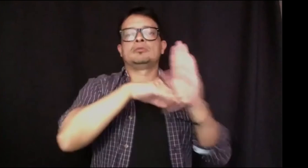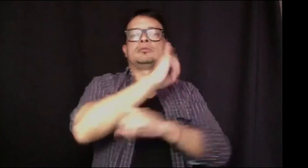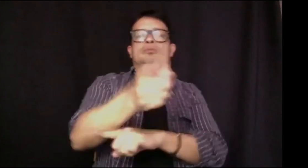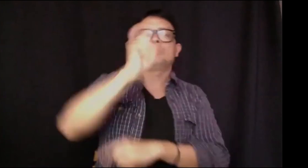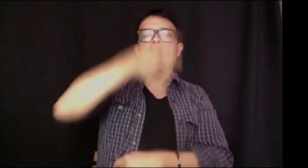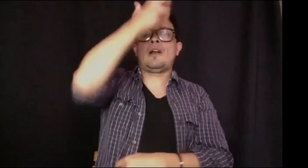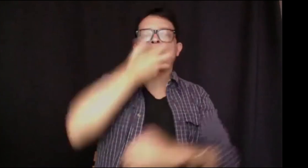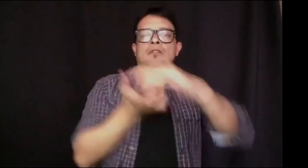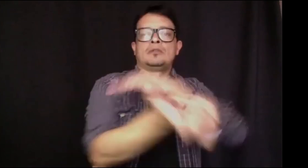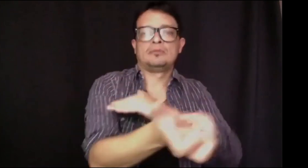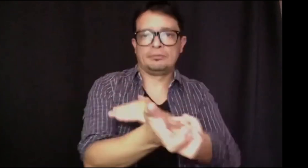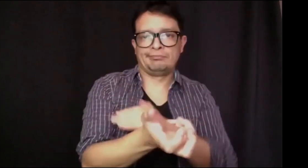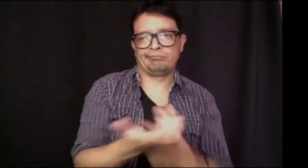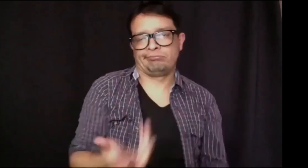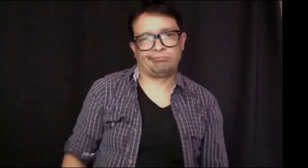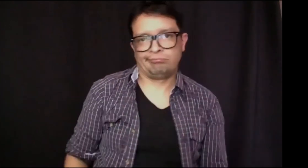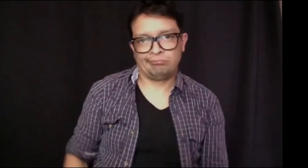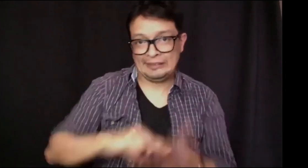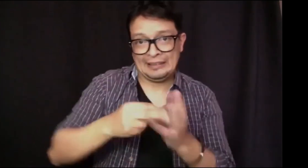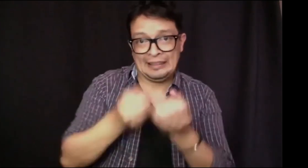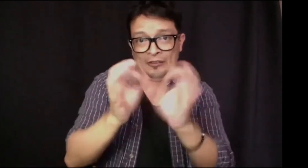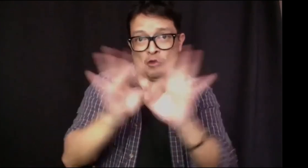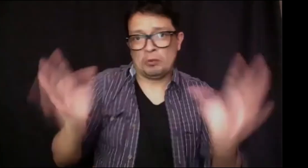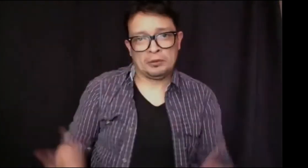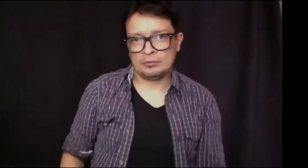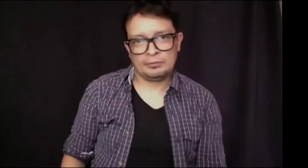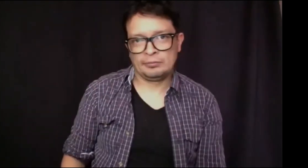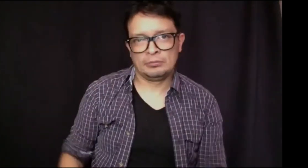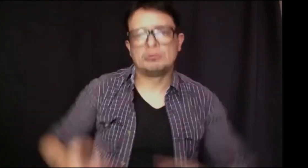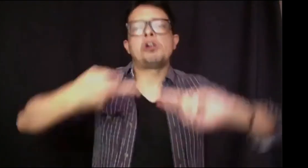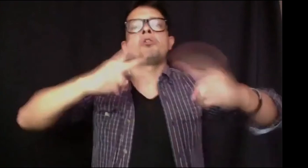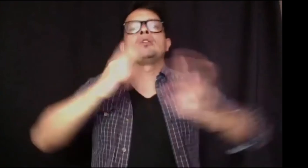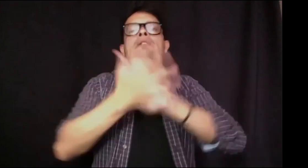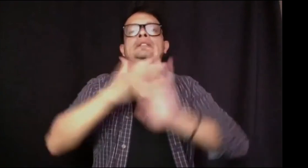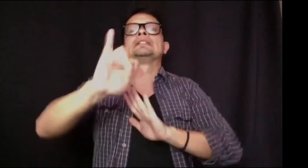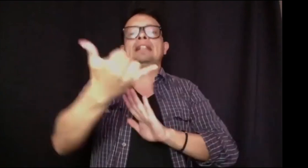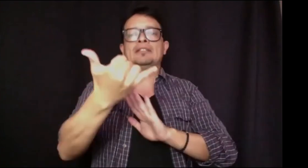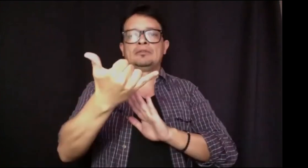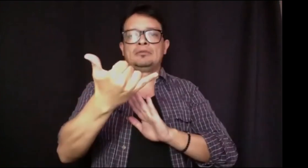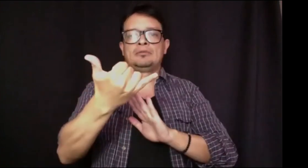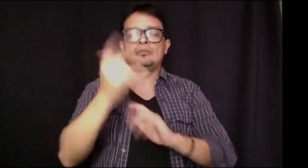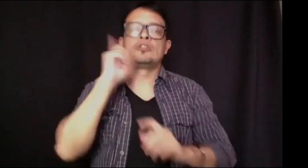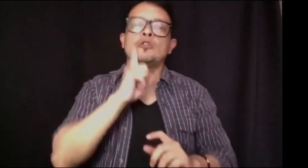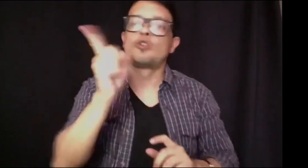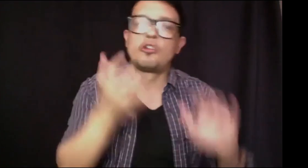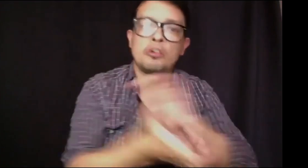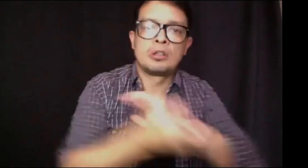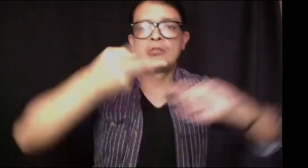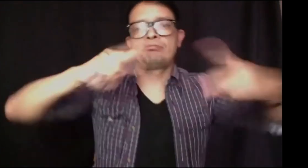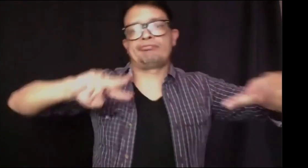de alguna u otra forma, es la evaluación la que permite el acceso. Y no me parece justo. Porque, de alguna u otra forma, podría